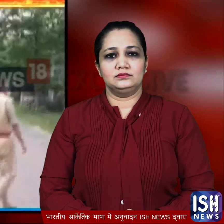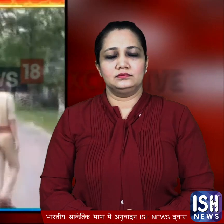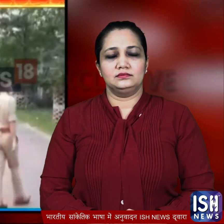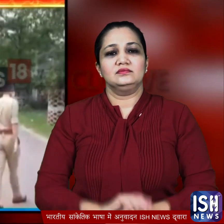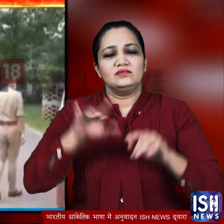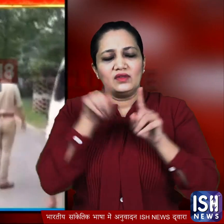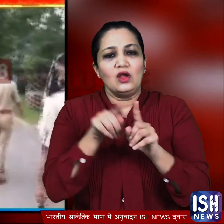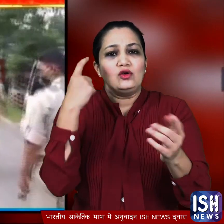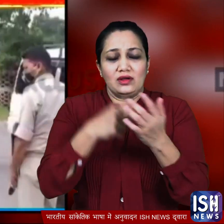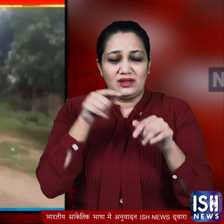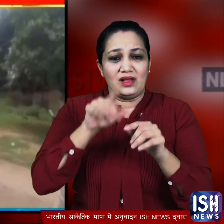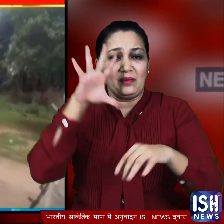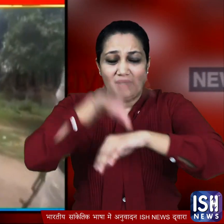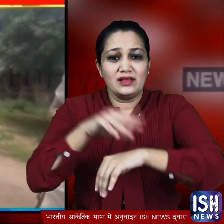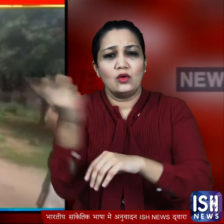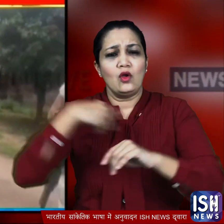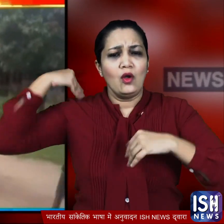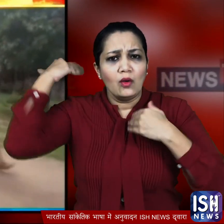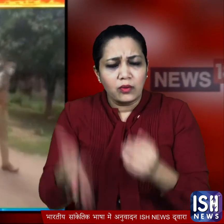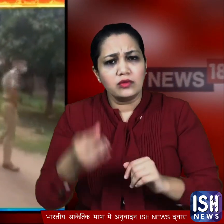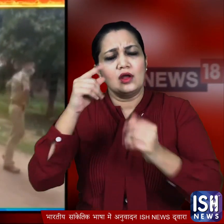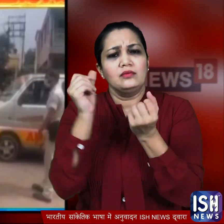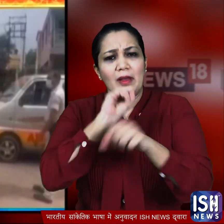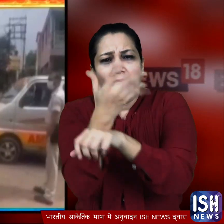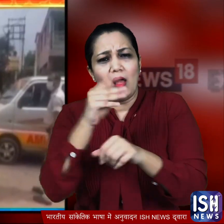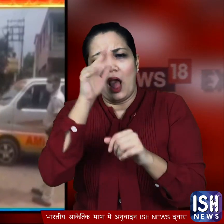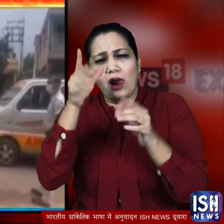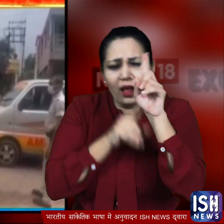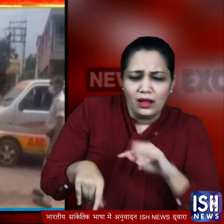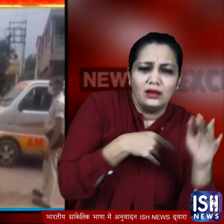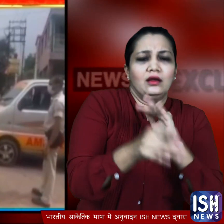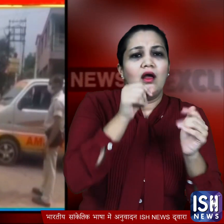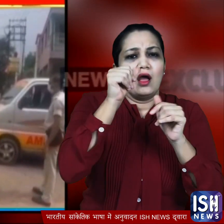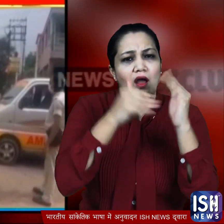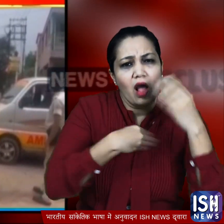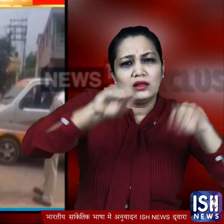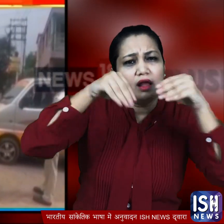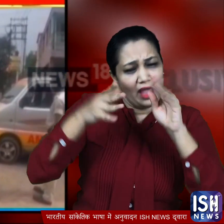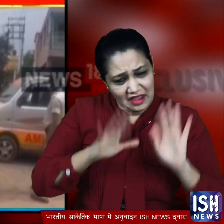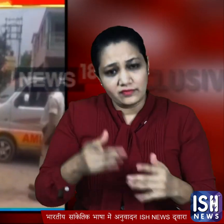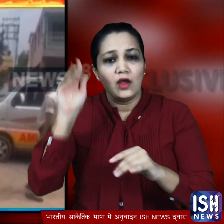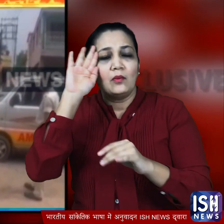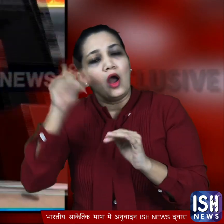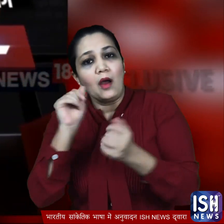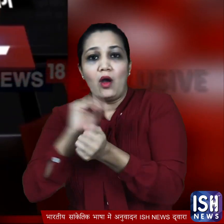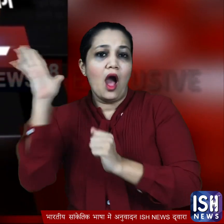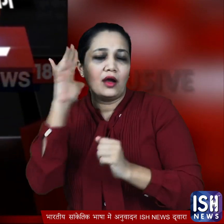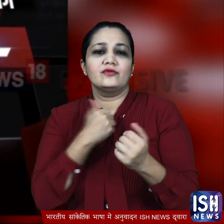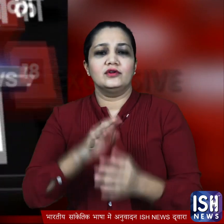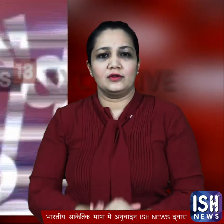आरोप है कि पकड़े गए ये लोग काफी वक्त से एम्बुलेंस की आड़ में शराब की तसकरी कर रहे थे जिसकी सूचना पुलिस को दी गई थी दिल्ली के लोगों